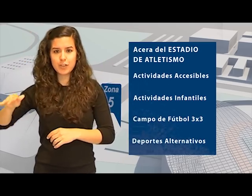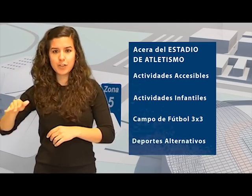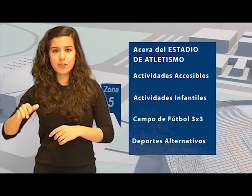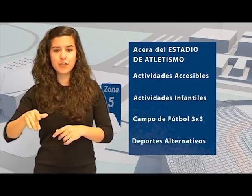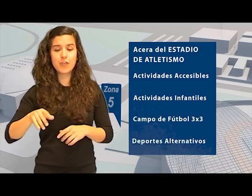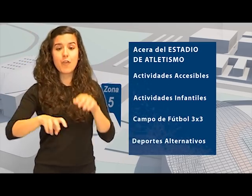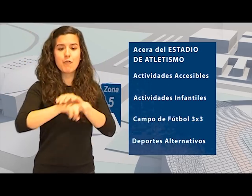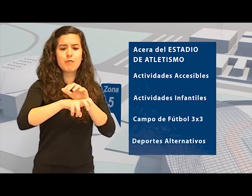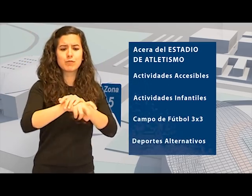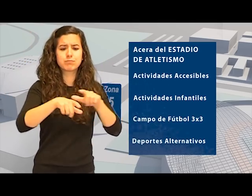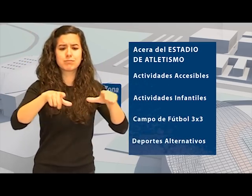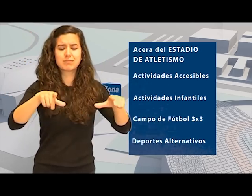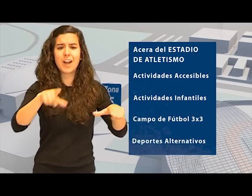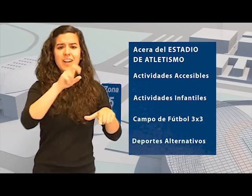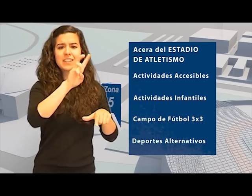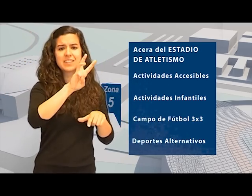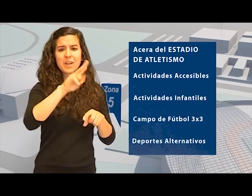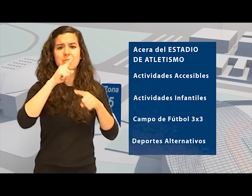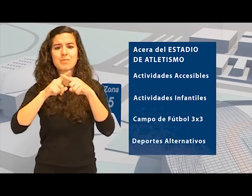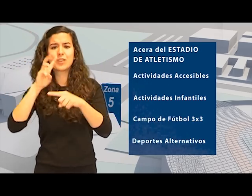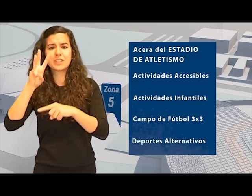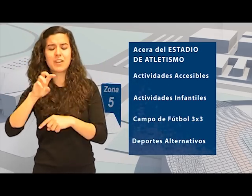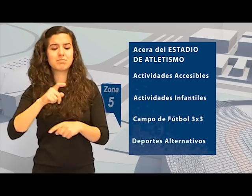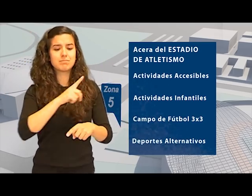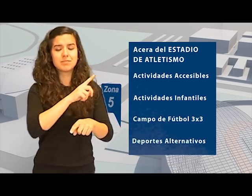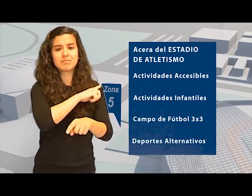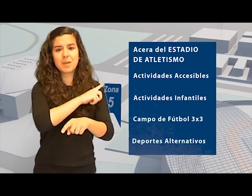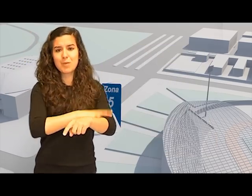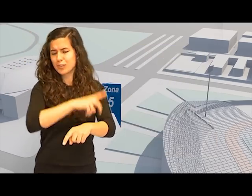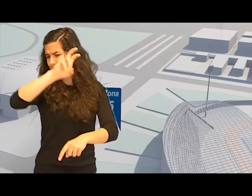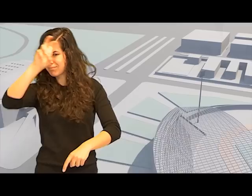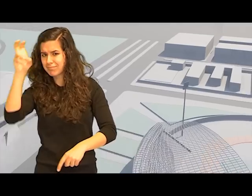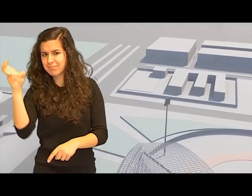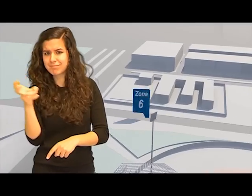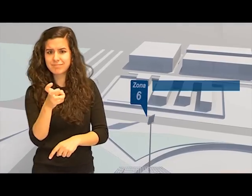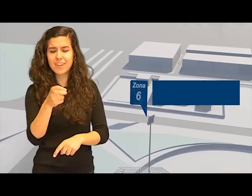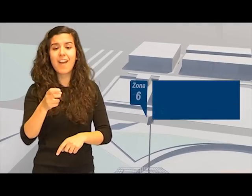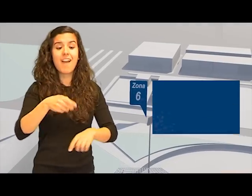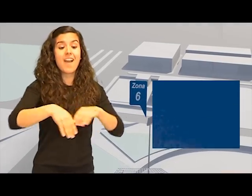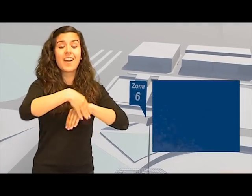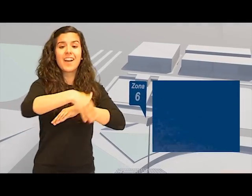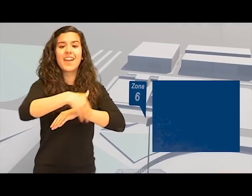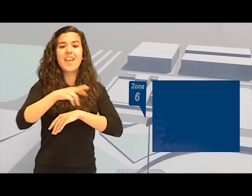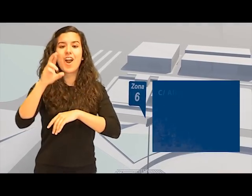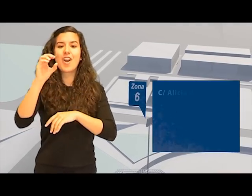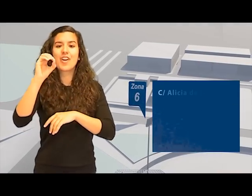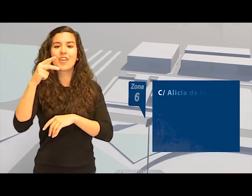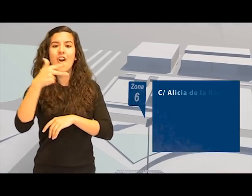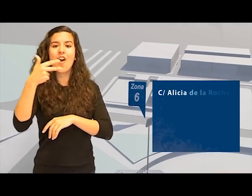infantiles, campo de fútbol 3x3, deportes alternativos. En la calle Alicia de la Rocha, en la zona